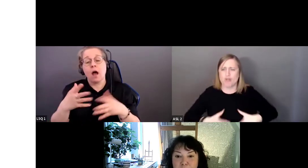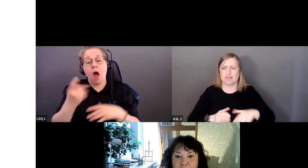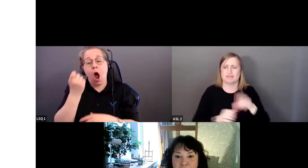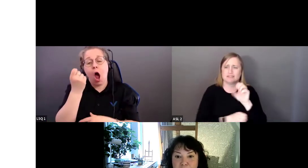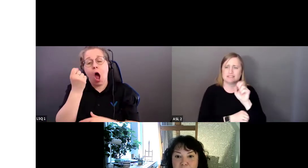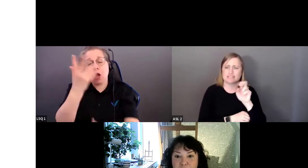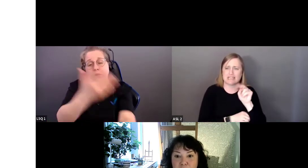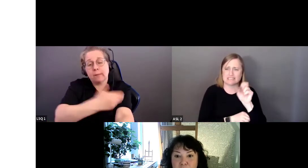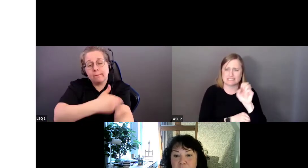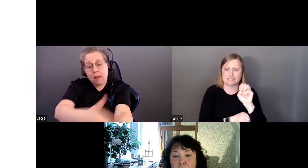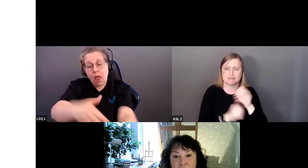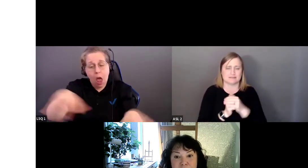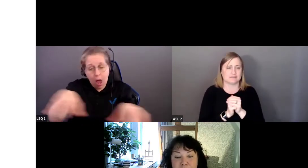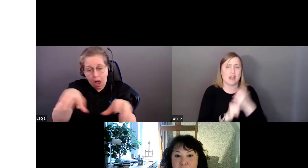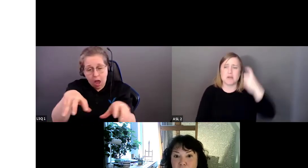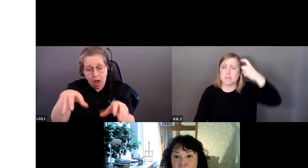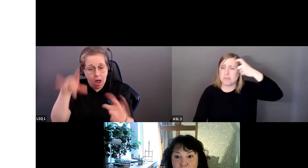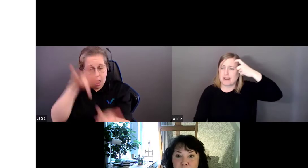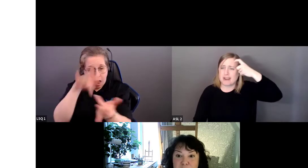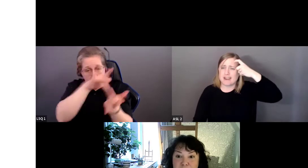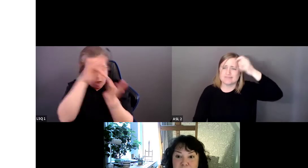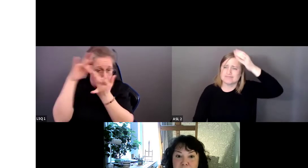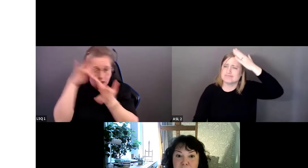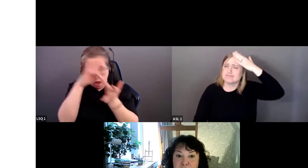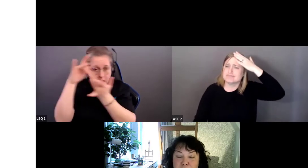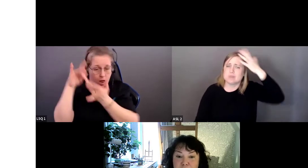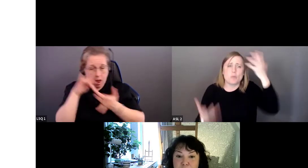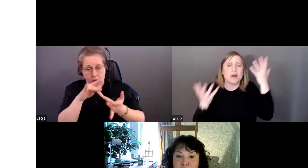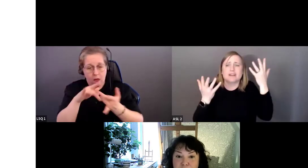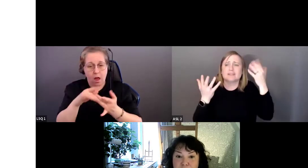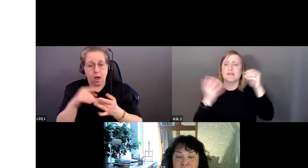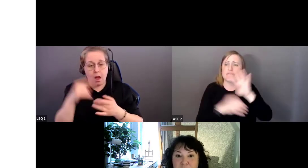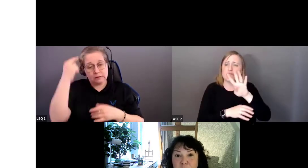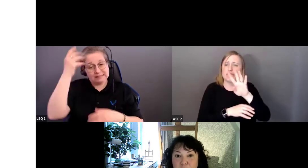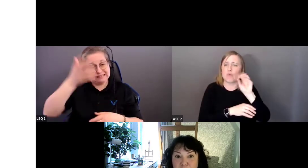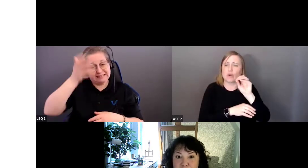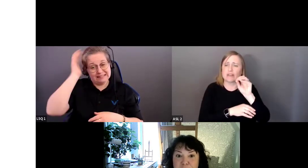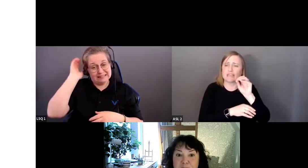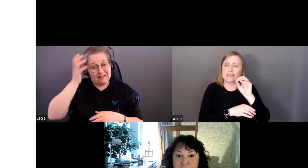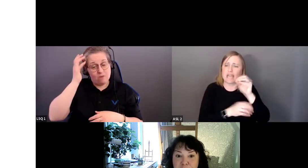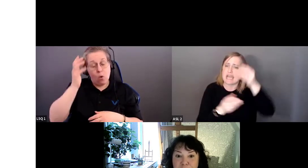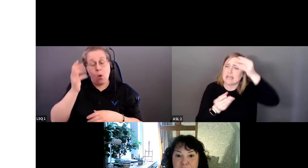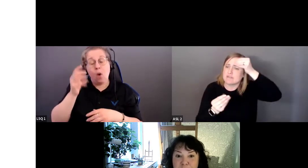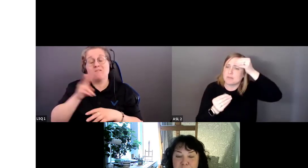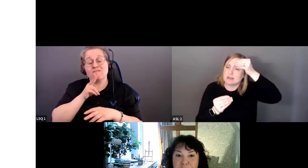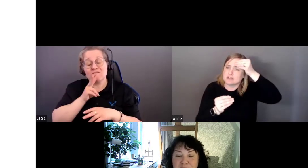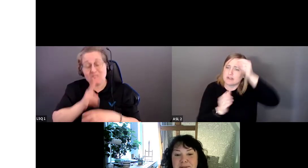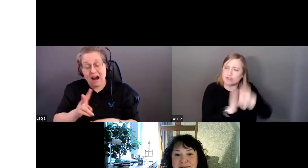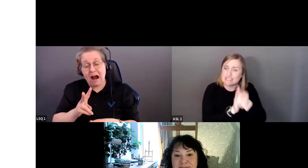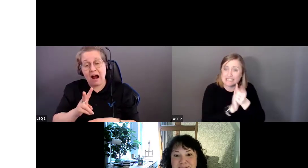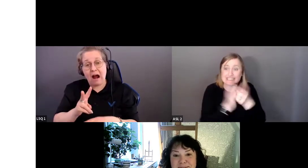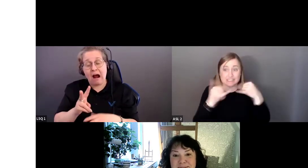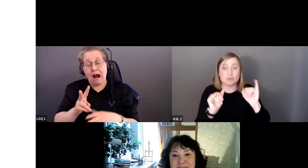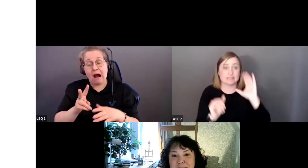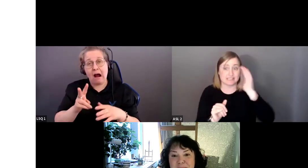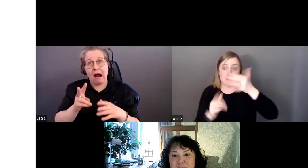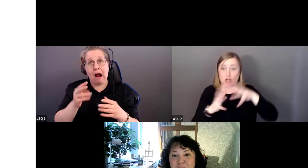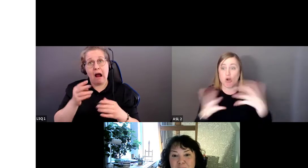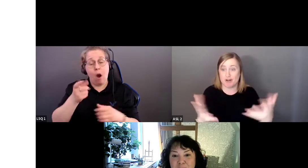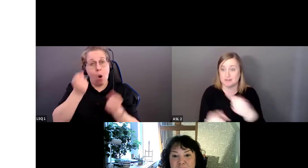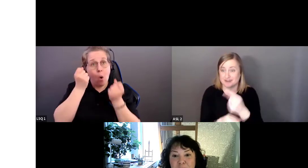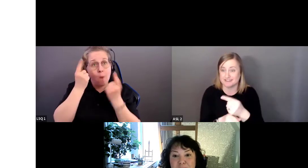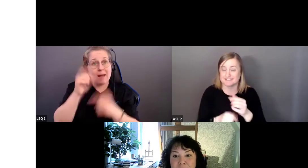Notre cerveau est conscient seulement de 60 informations par